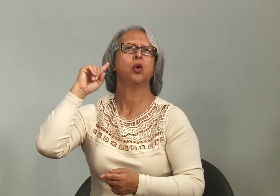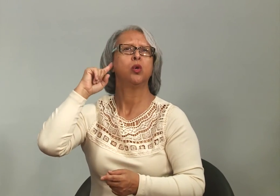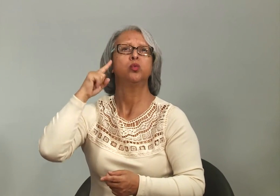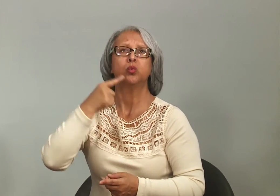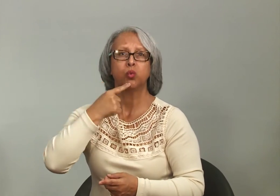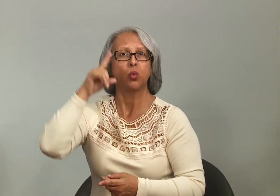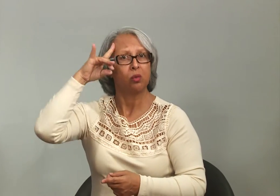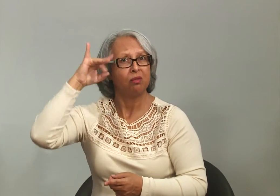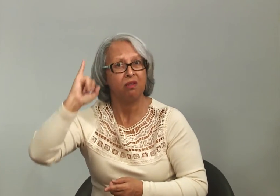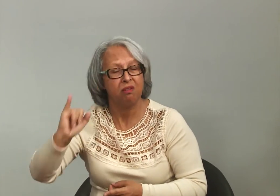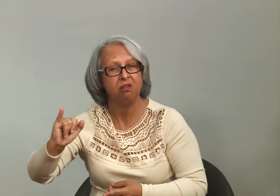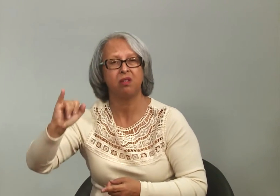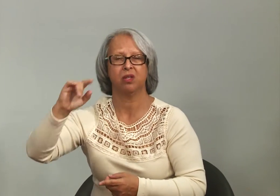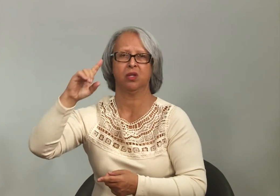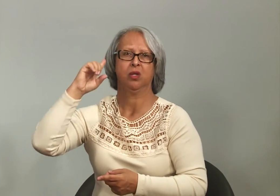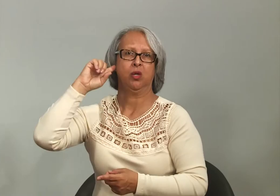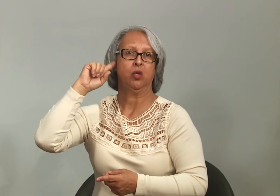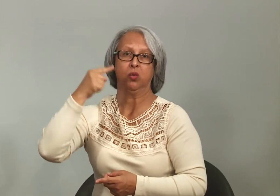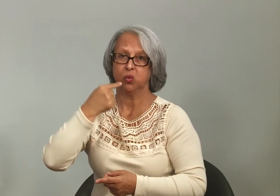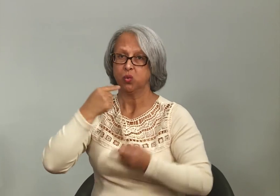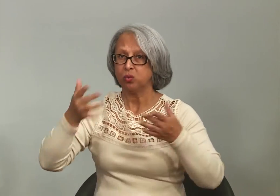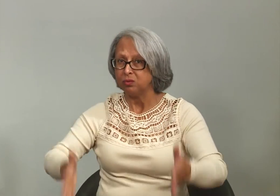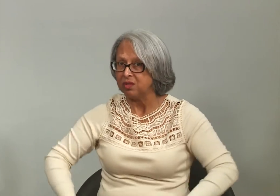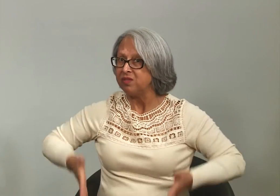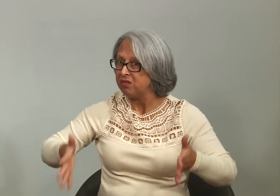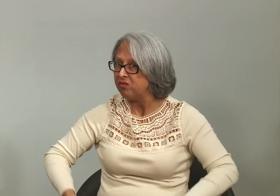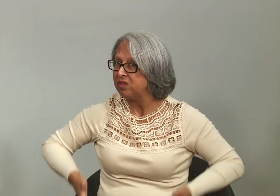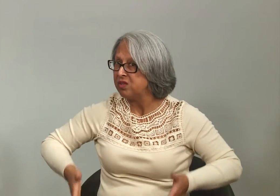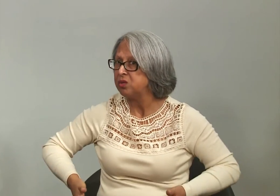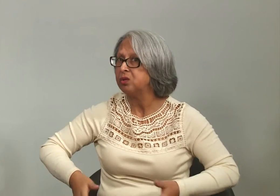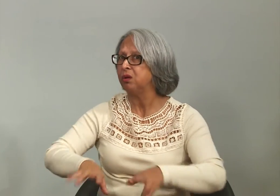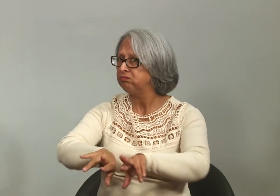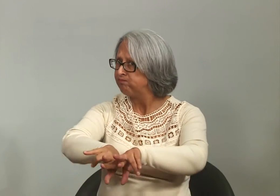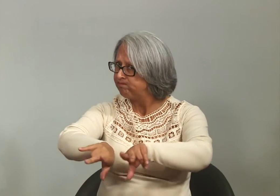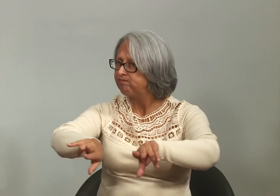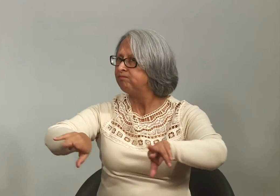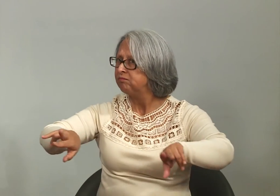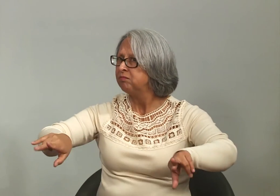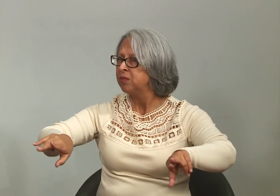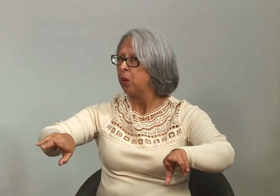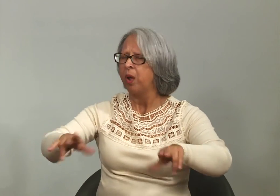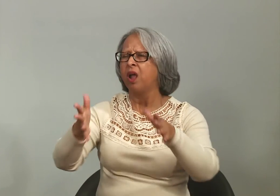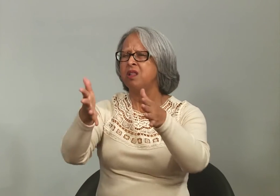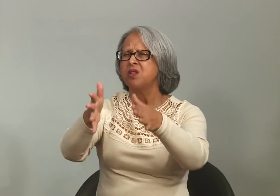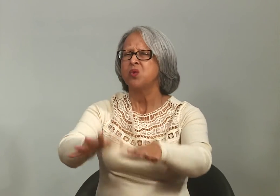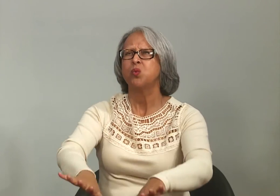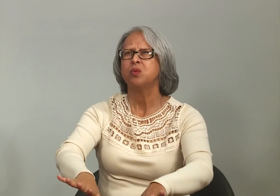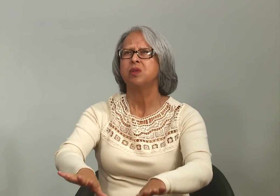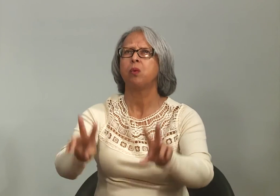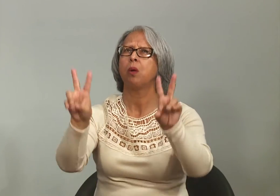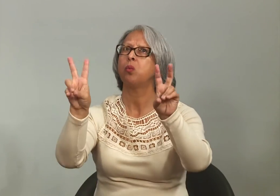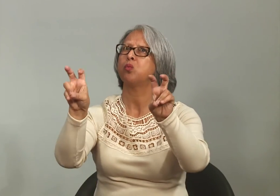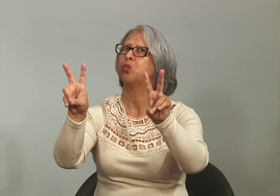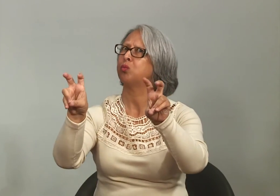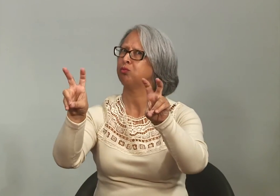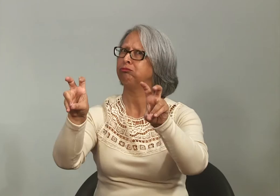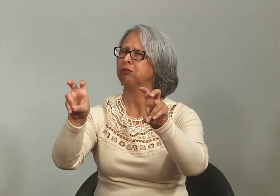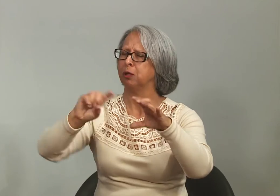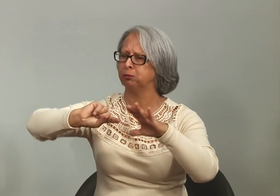a deficiência, tem diversas deficiências, o surdo, o surdo cego, o cadeirante, deficientes intelectuais, então a inclusão